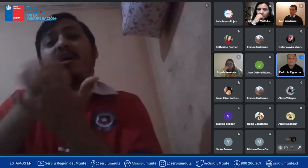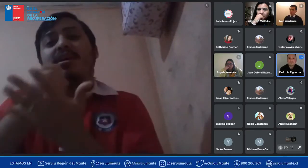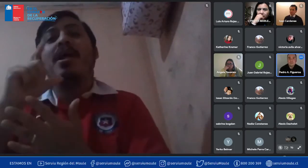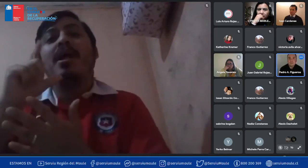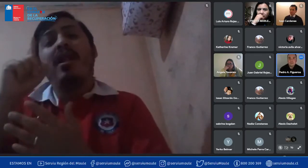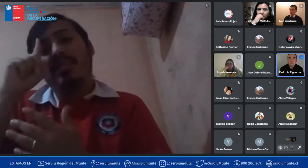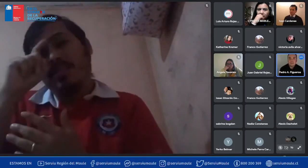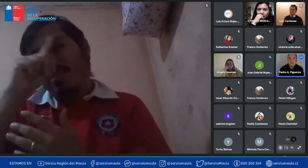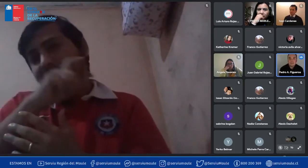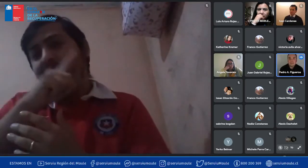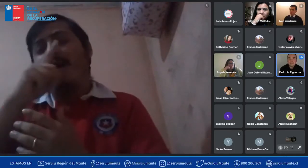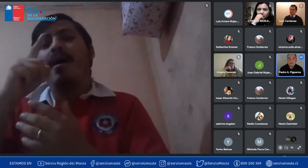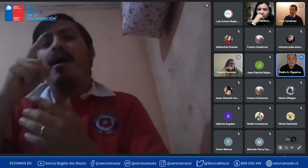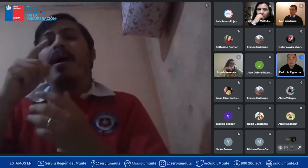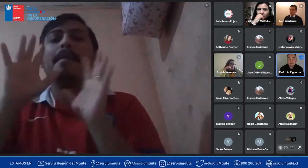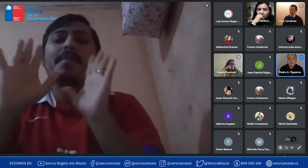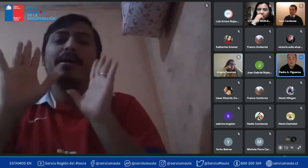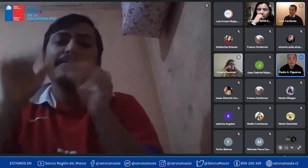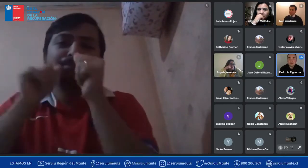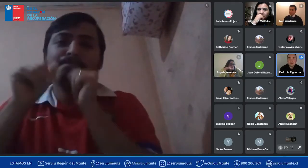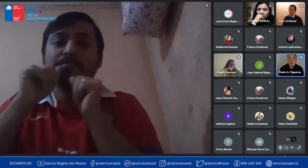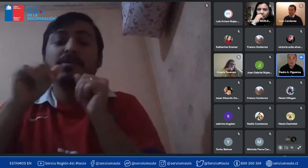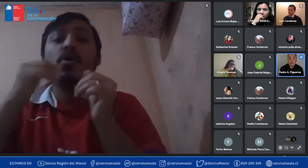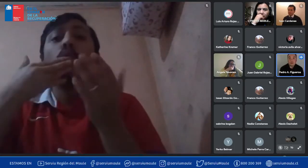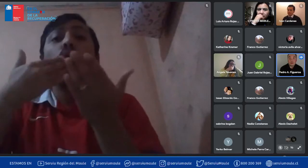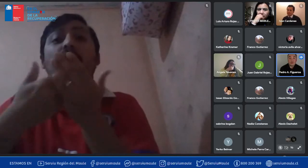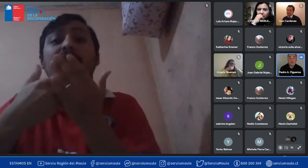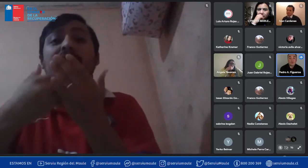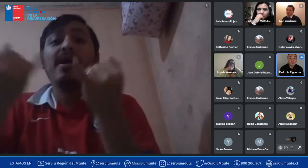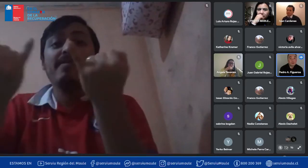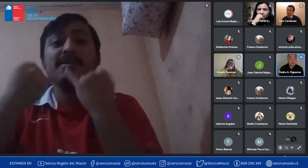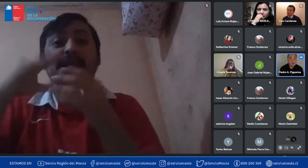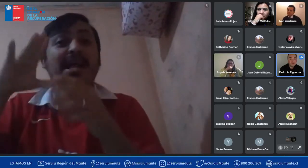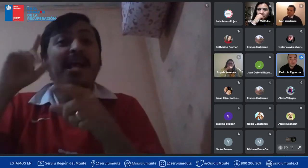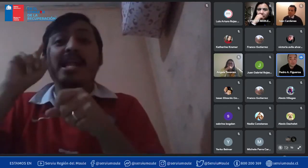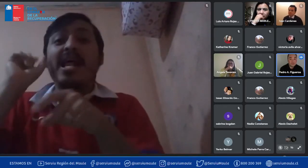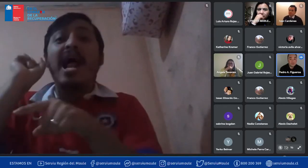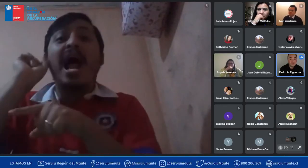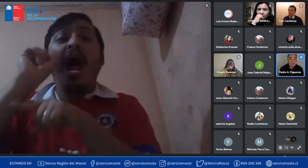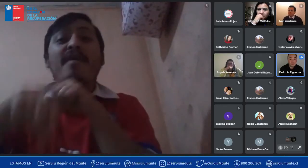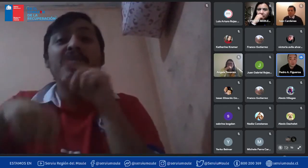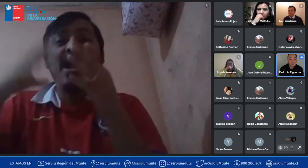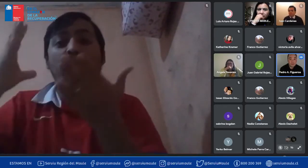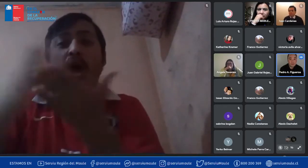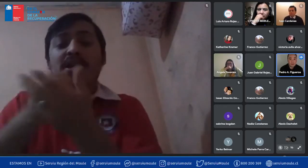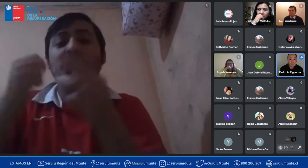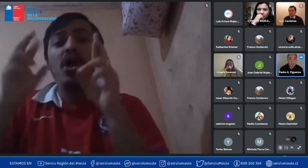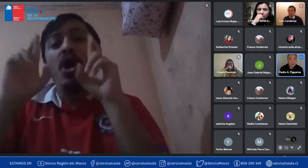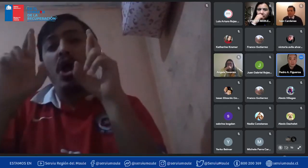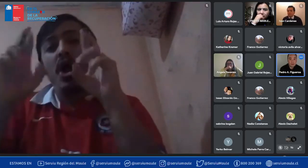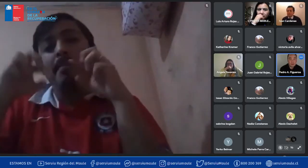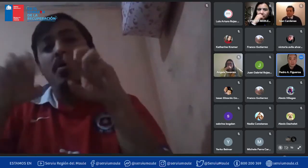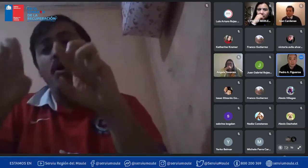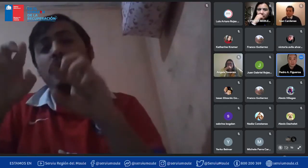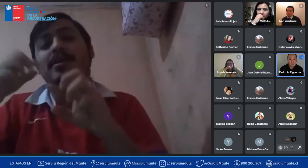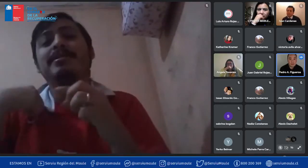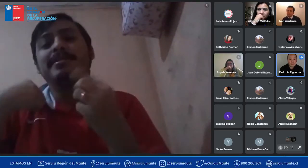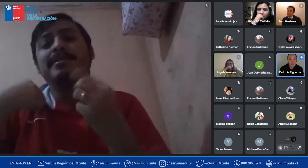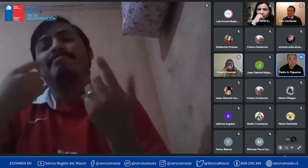nosotros de aquí a octubre cumplir con todos esos requisitos lo veo un poco complicado ojalá que se nos aprueben algunas cosas que estamos